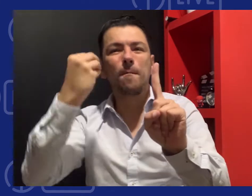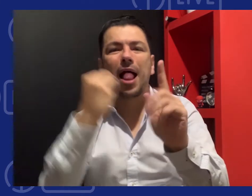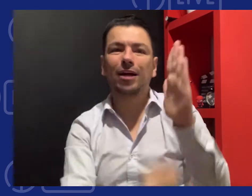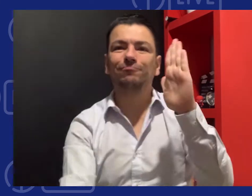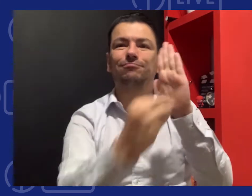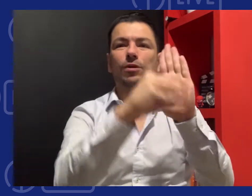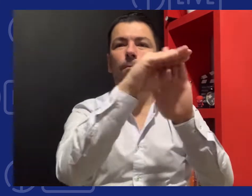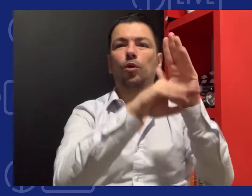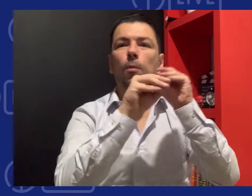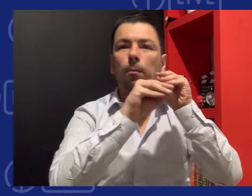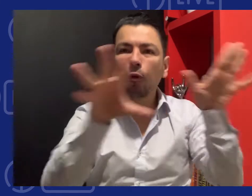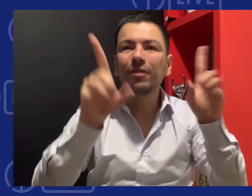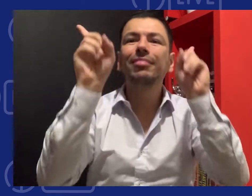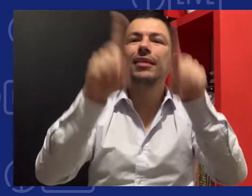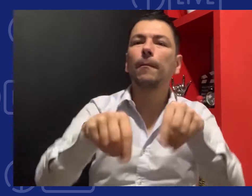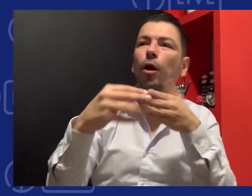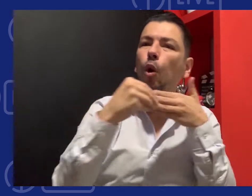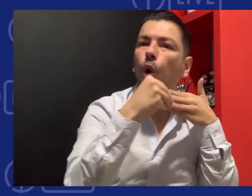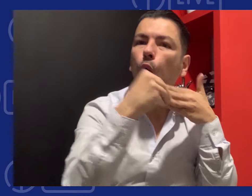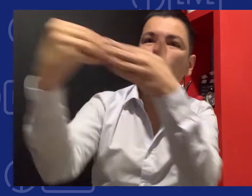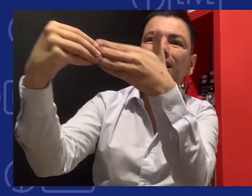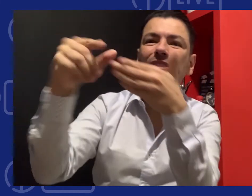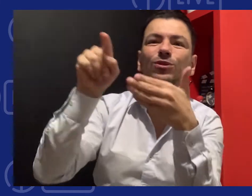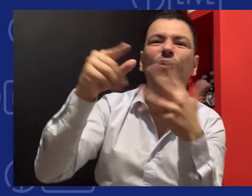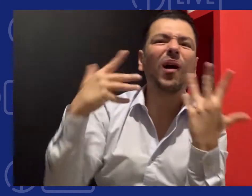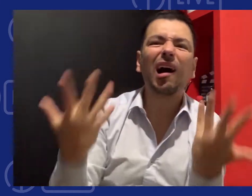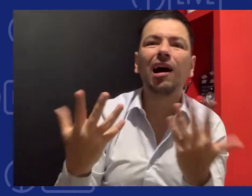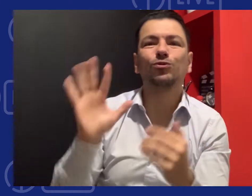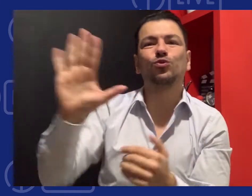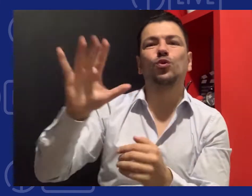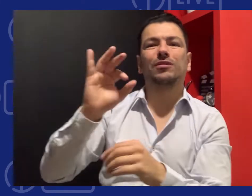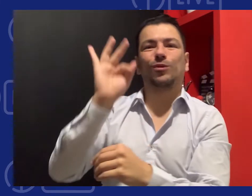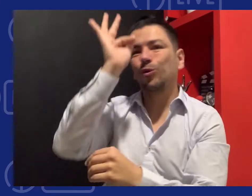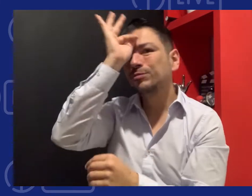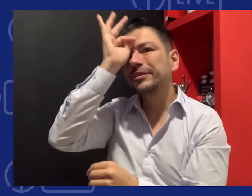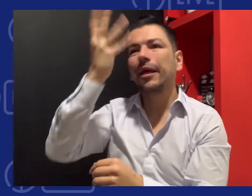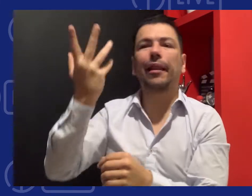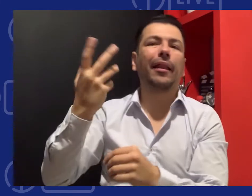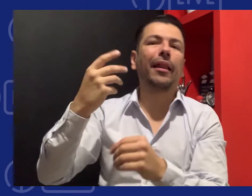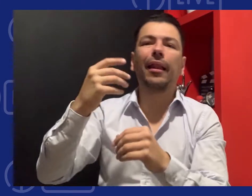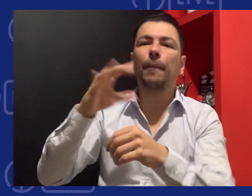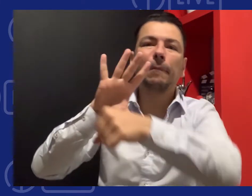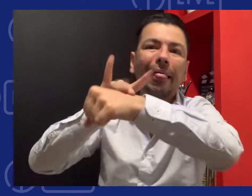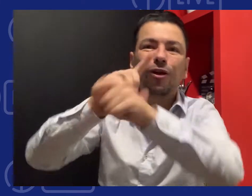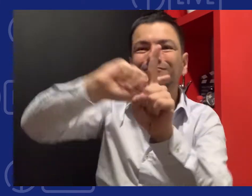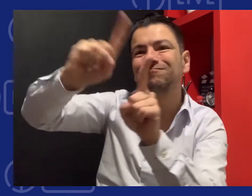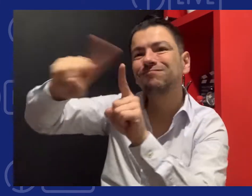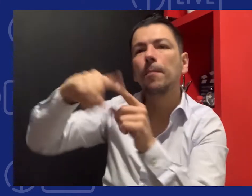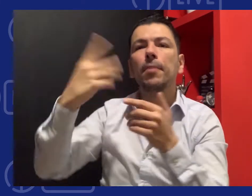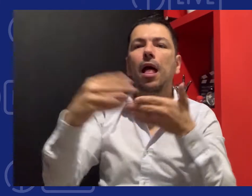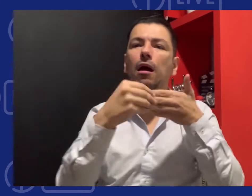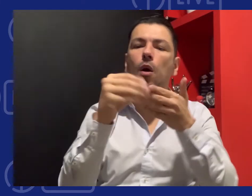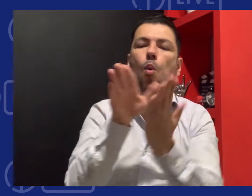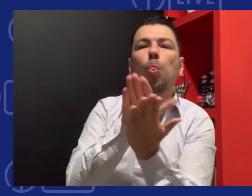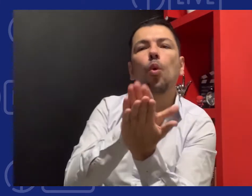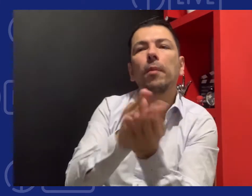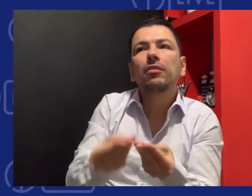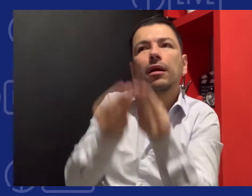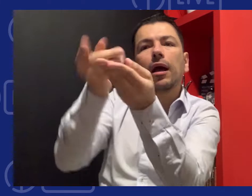para lograr una política pública y un proceso de guía para los padres. Que no solo sea el sector médico. Que los